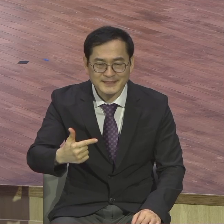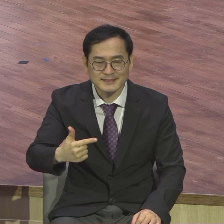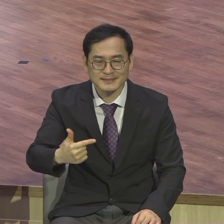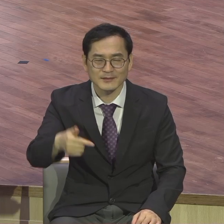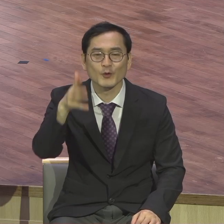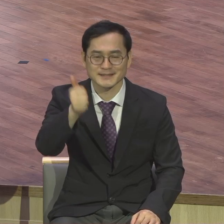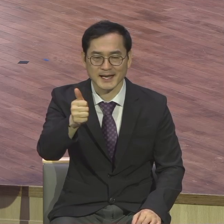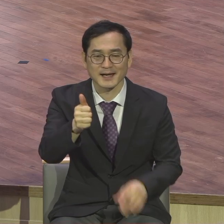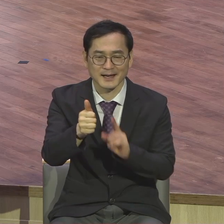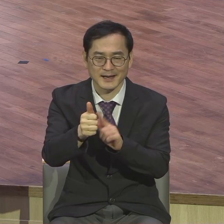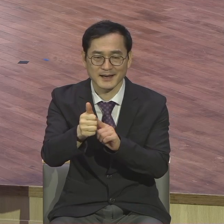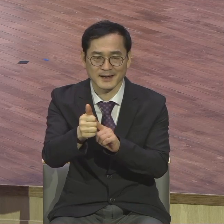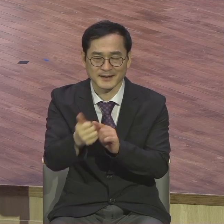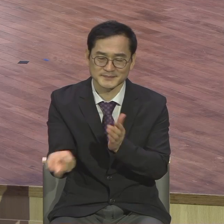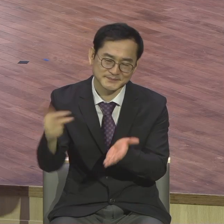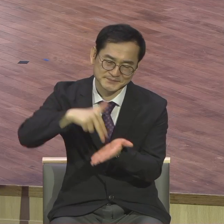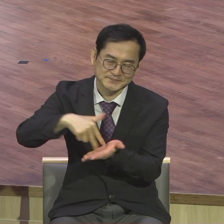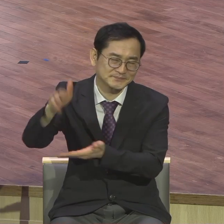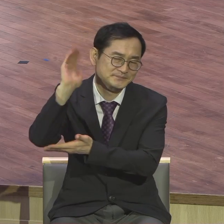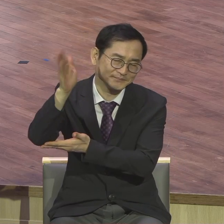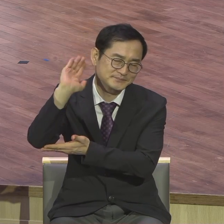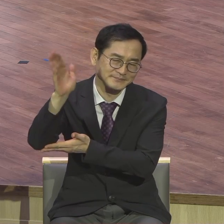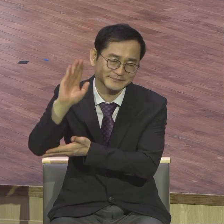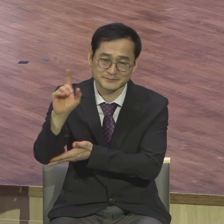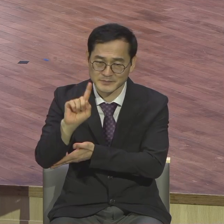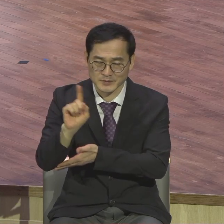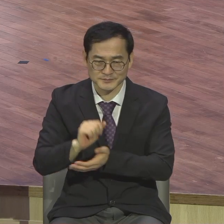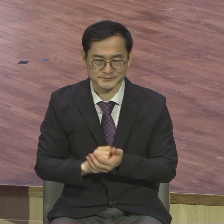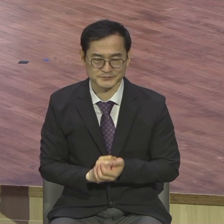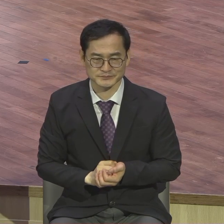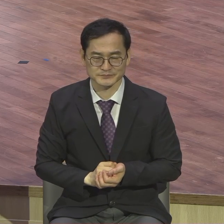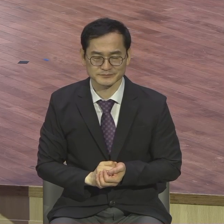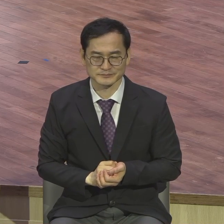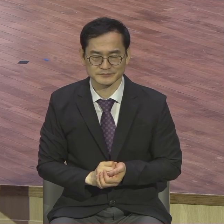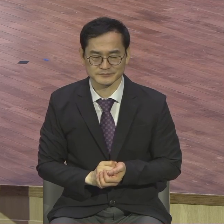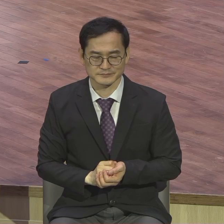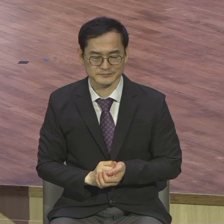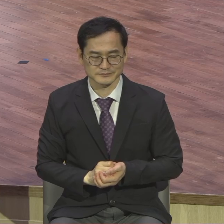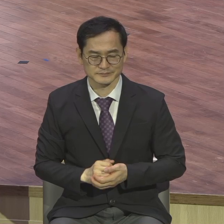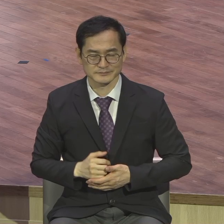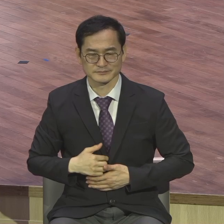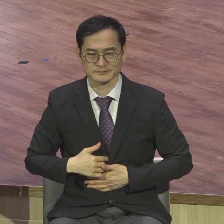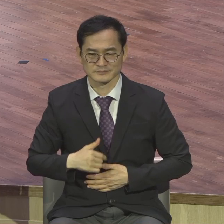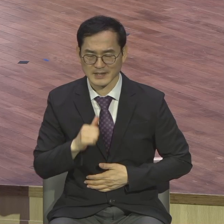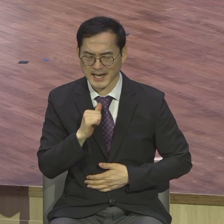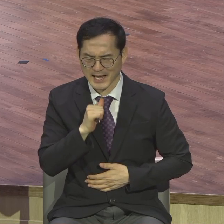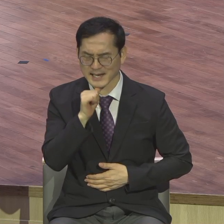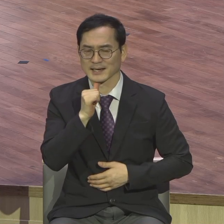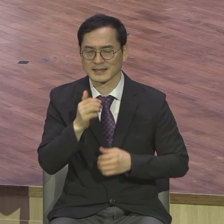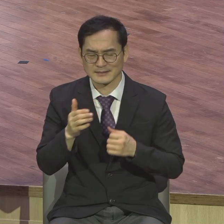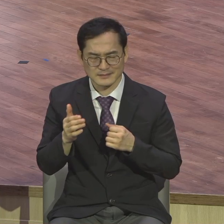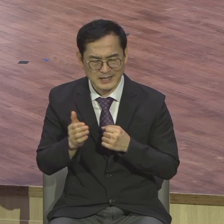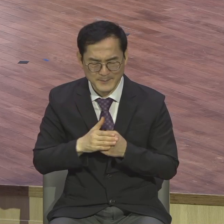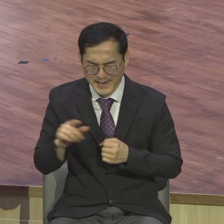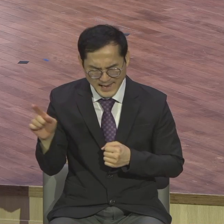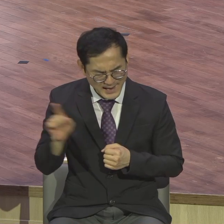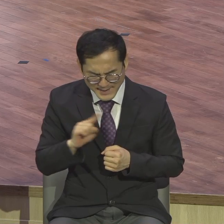이렇게 말했습니다 가난해서 아무것도 할 수 없다 라는 생각에